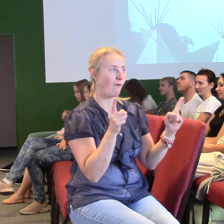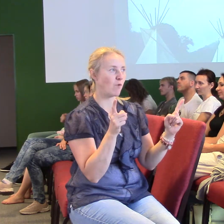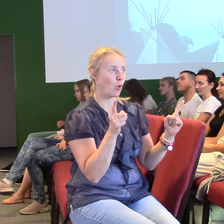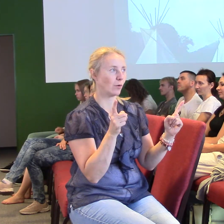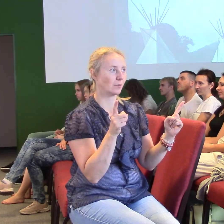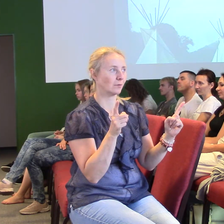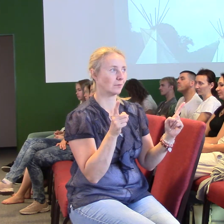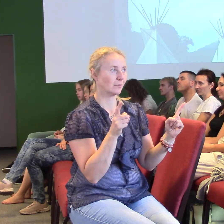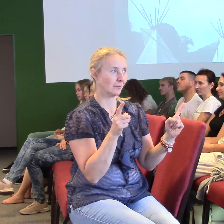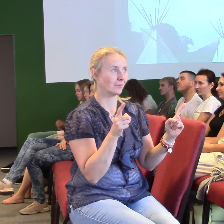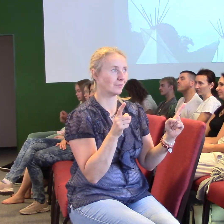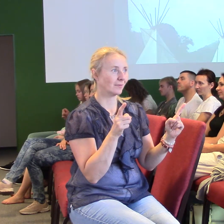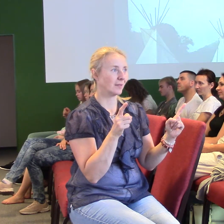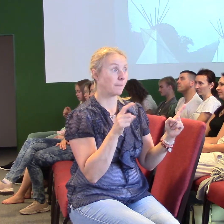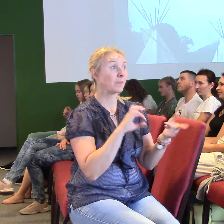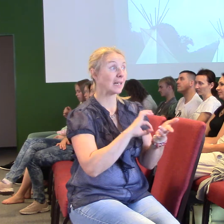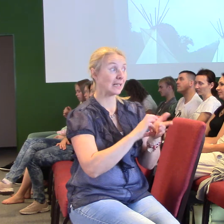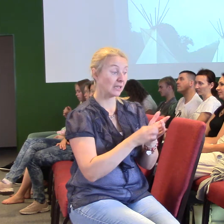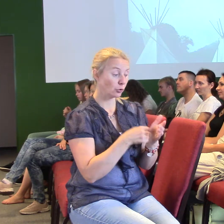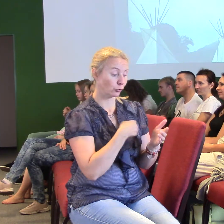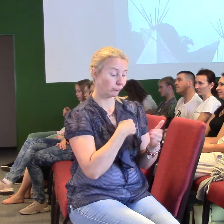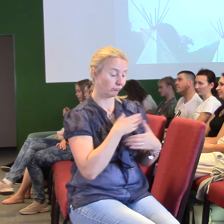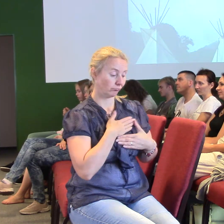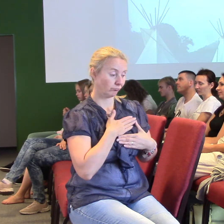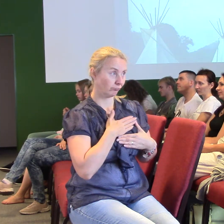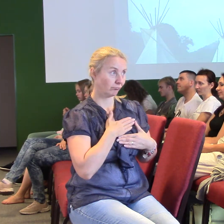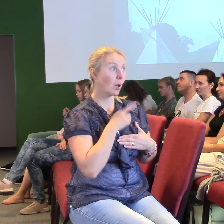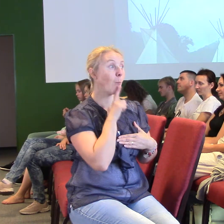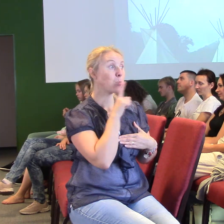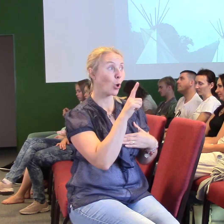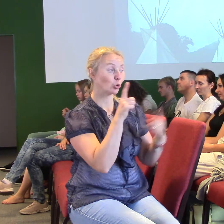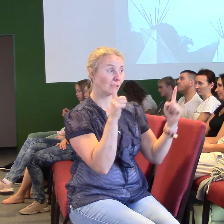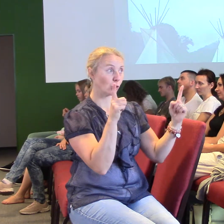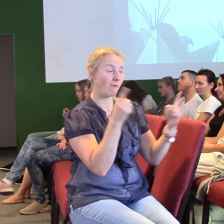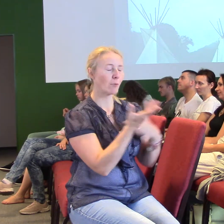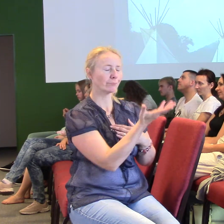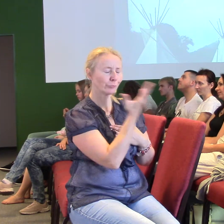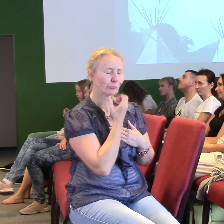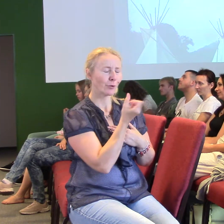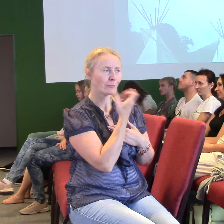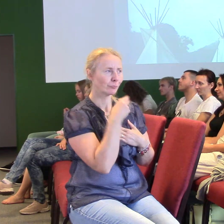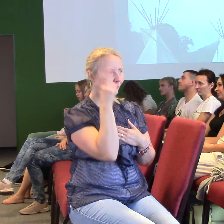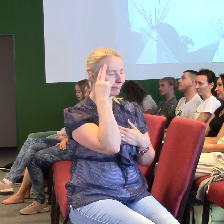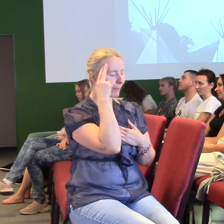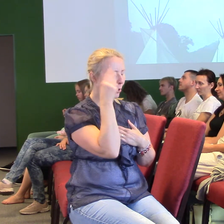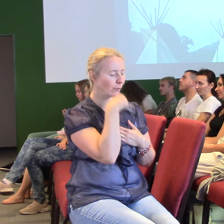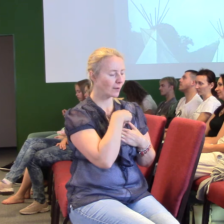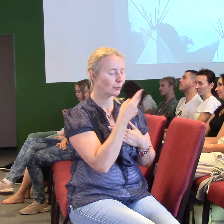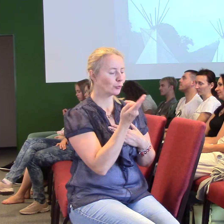Takže pokud v nás bude zůstávat Boží slovo, pokud ho budeme přijímat, znát, číst, pokud se podle